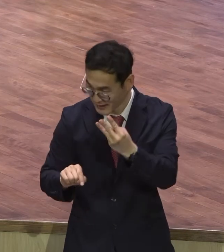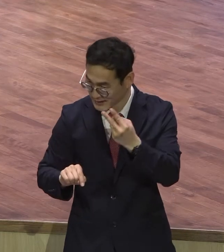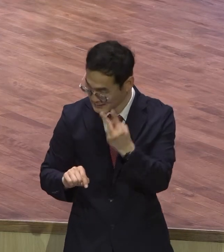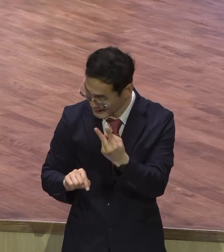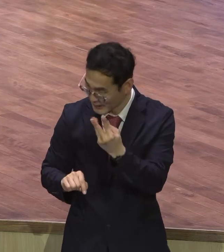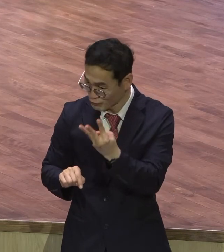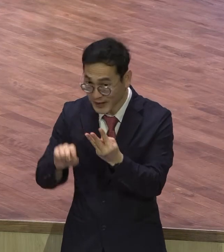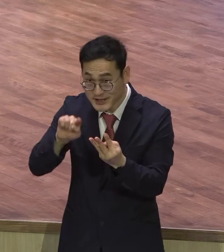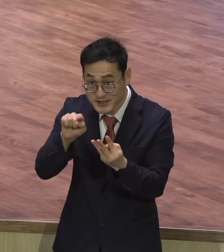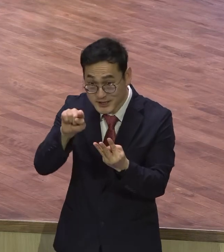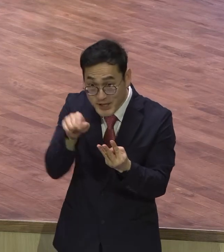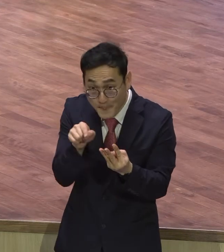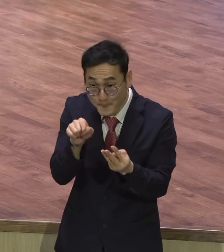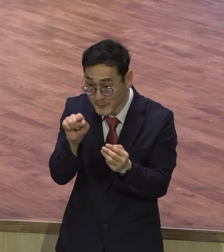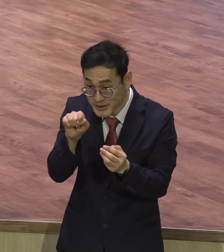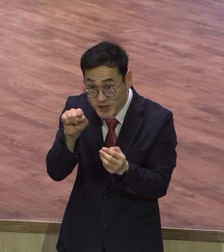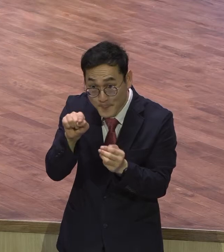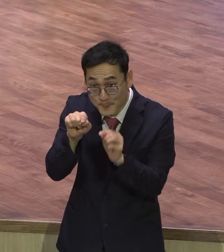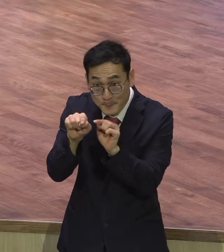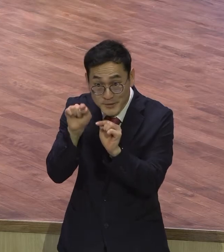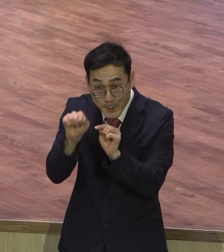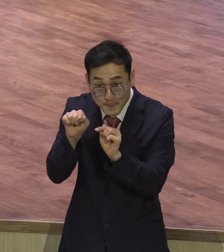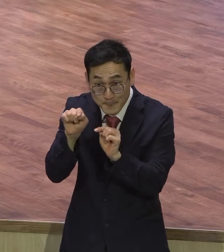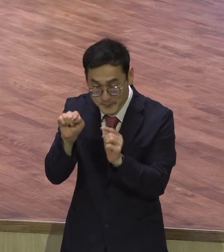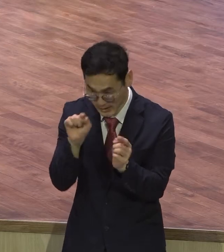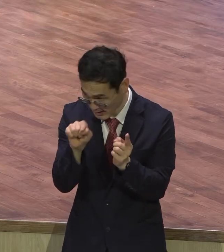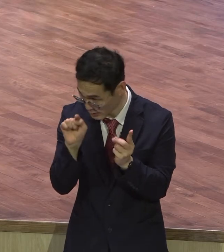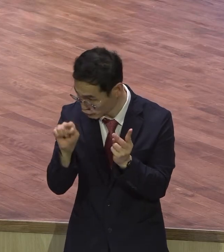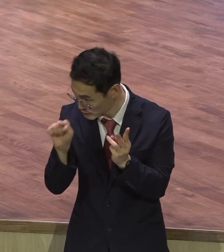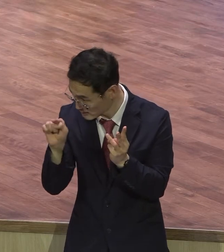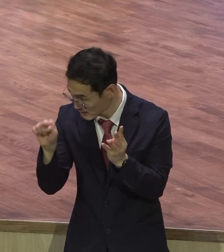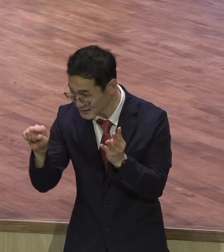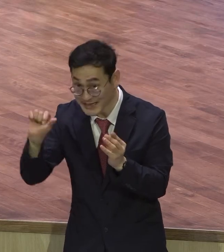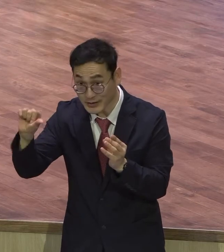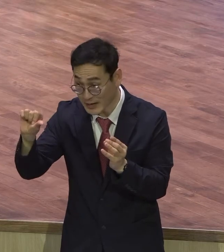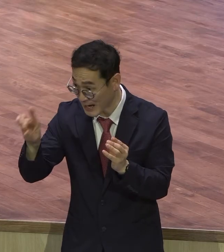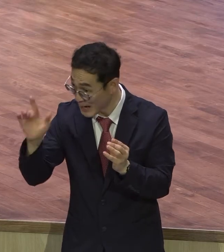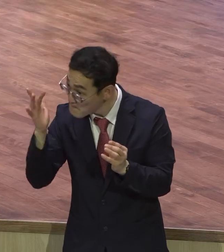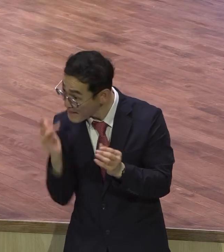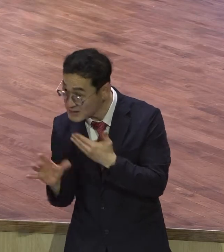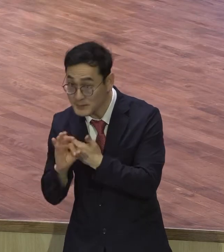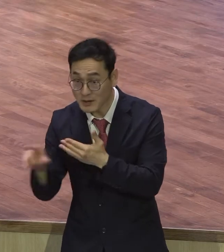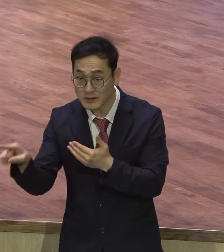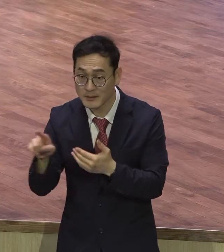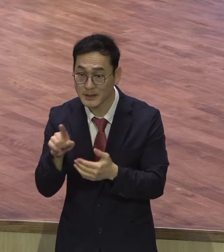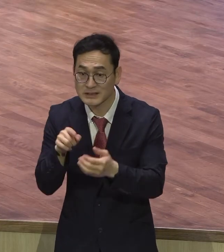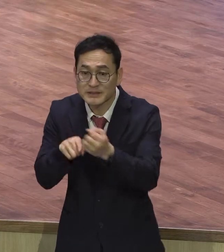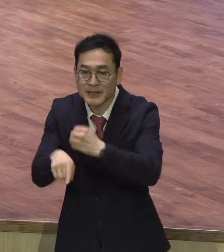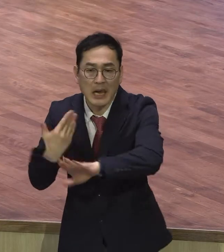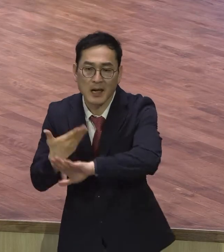점이요. 그래가지고 하나, 둘, 셋, 넷 다. 하나. 이거 하나 빠지면 발음이 달라져 버려요. 1.1.